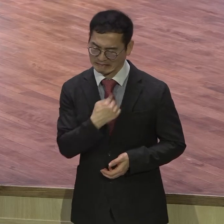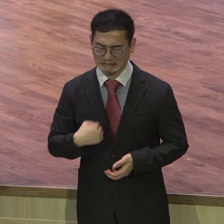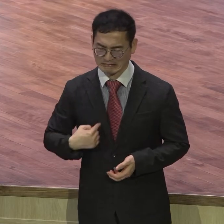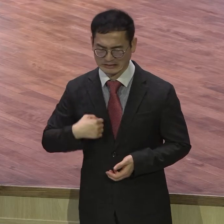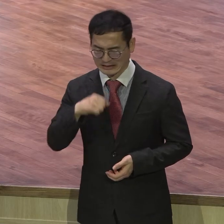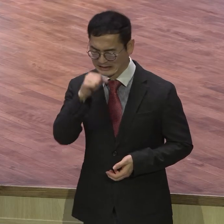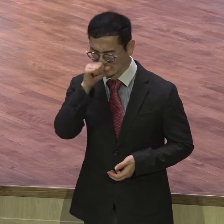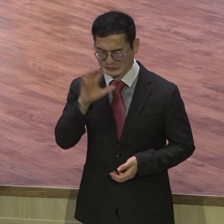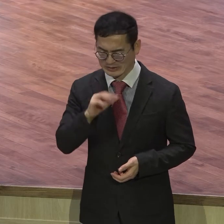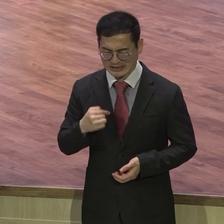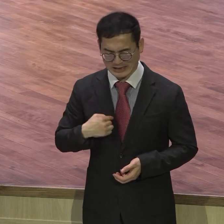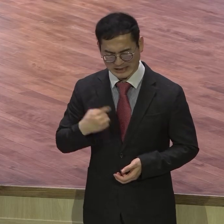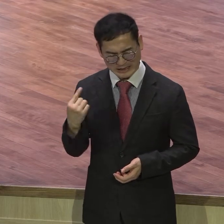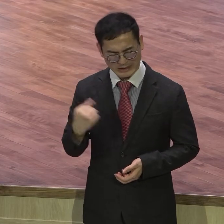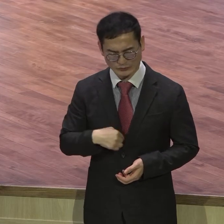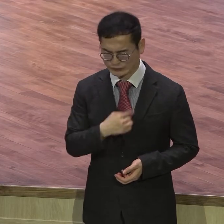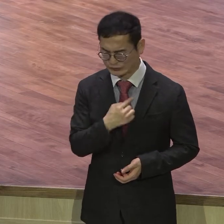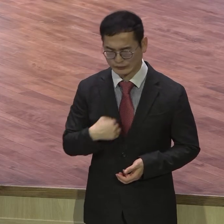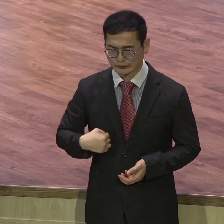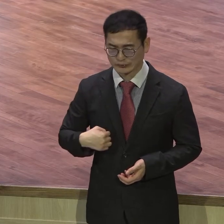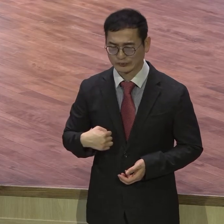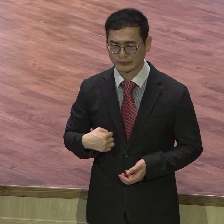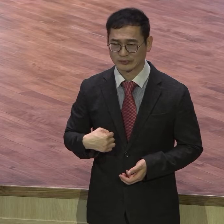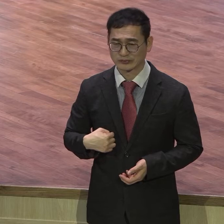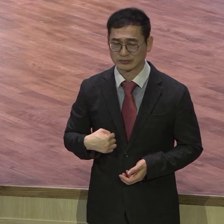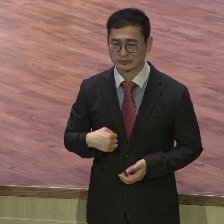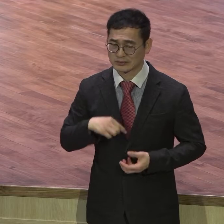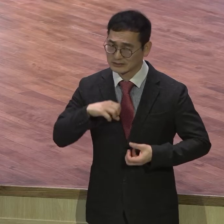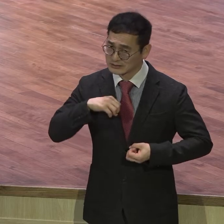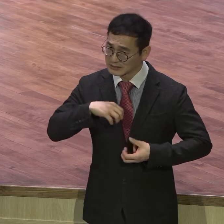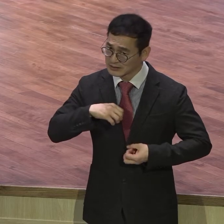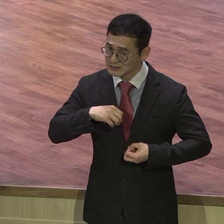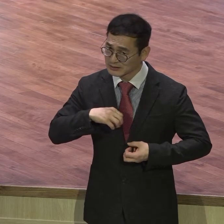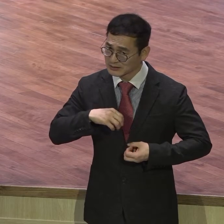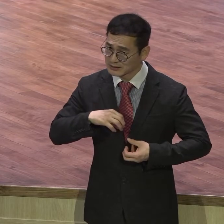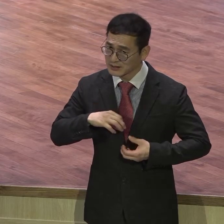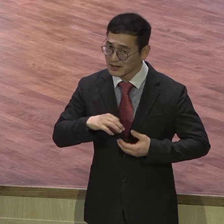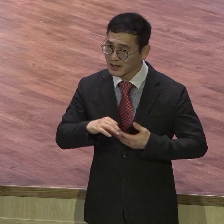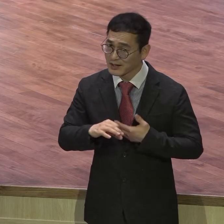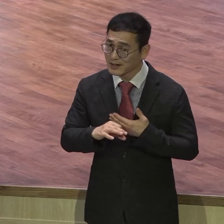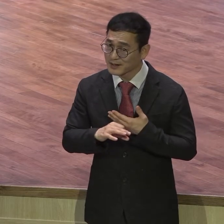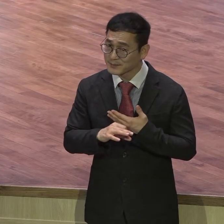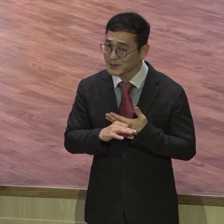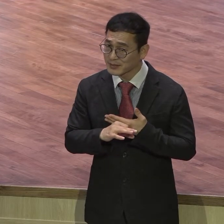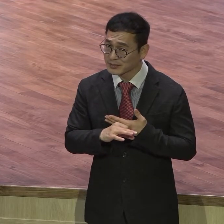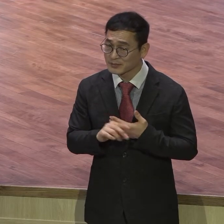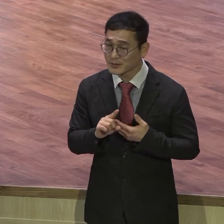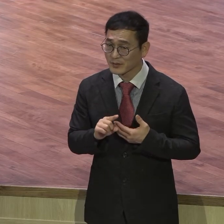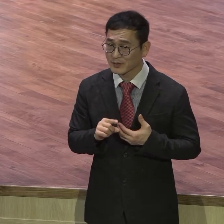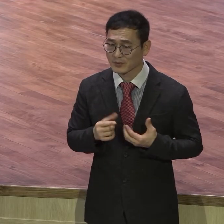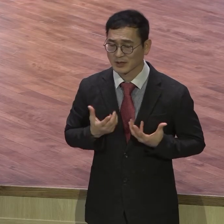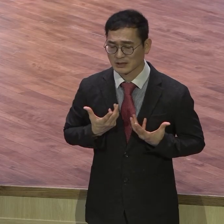여러분 대화 하게 되면요 완전히 남미가 뭐냐 절망과 낙심밖에 없어요